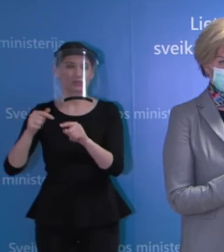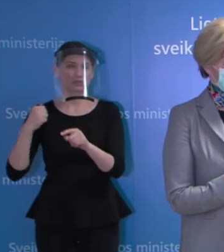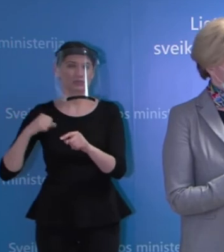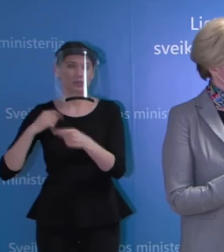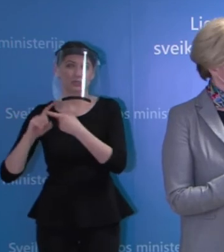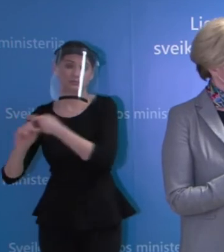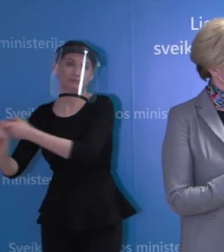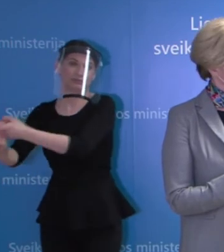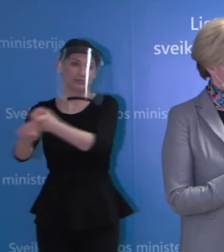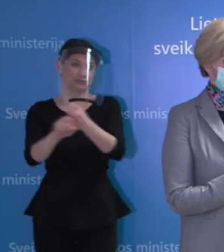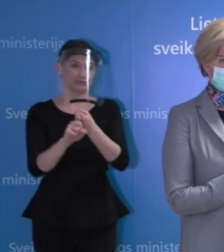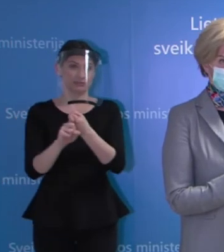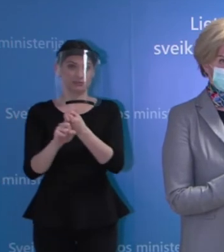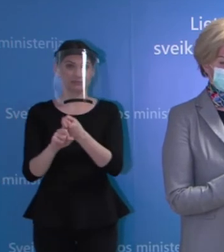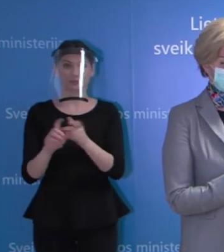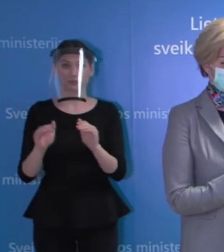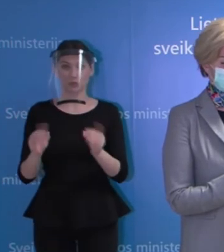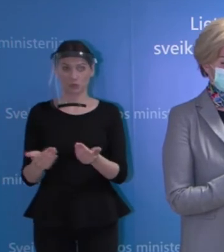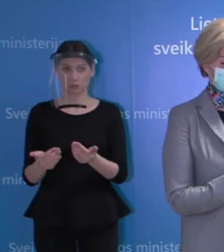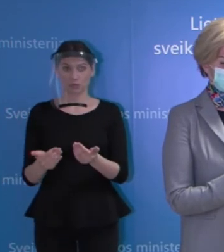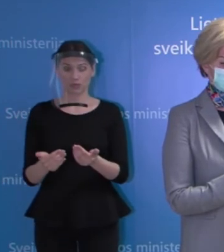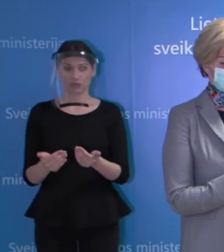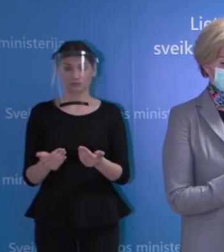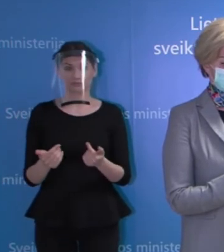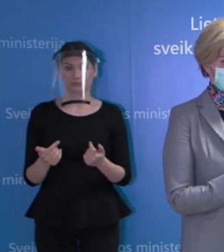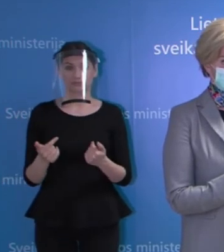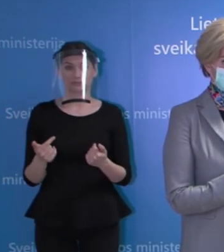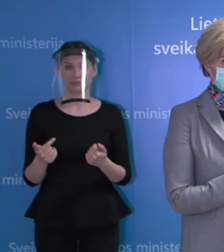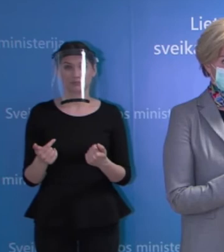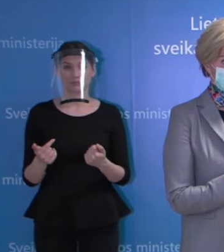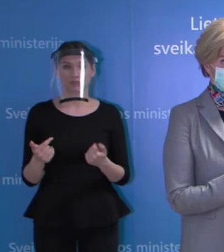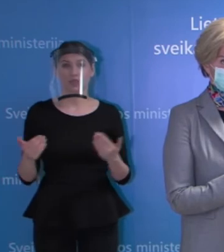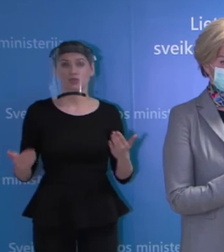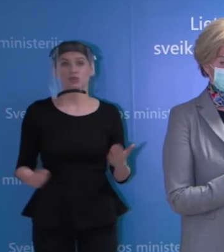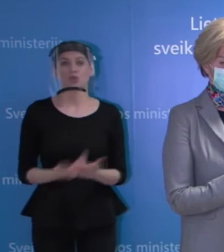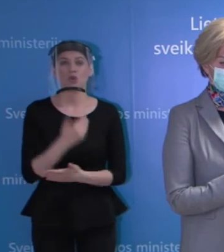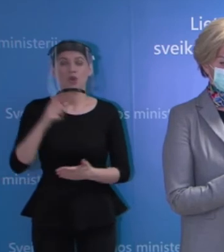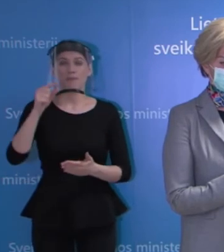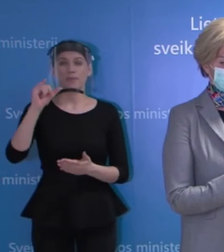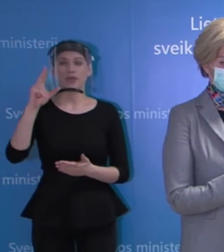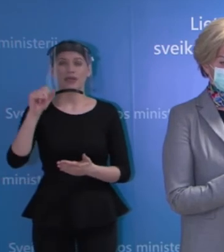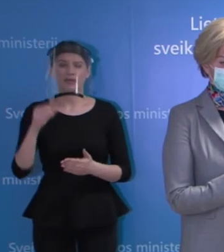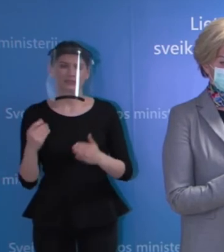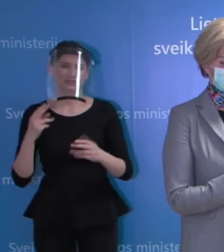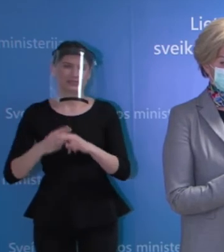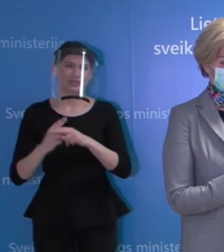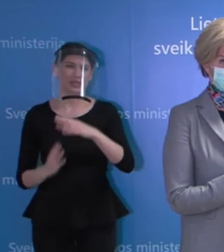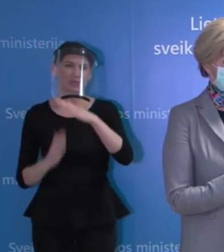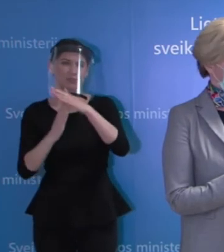yra pats virusas. Tai tiek trumpai atsakant, kol kas mes naujų pikų nestebim ir nematom.